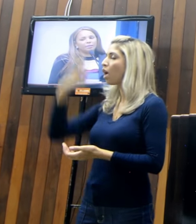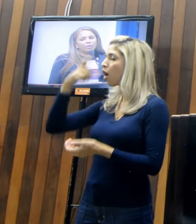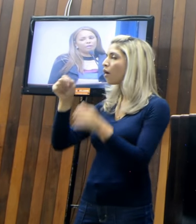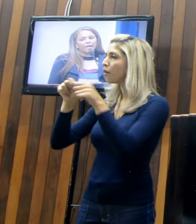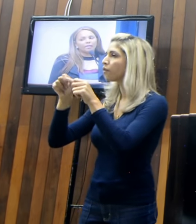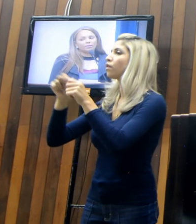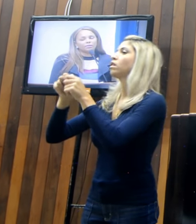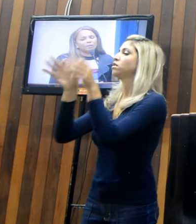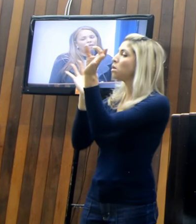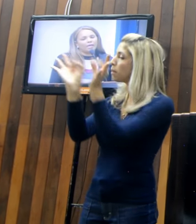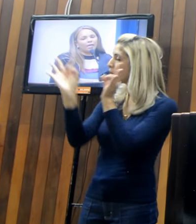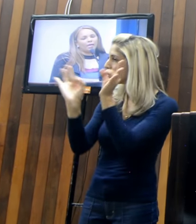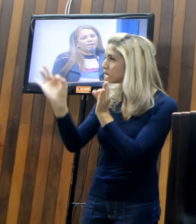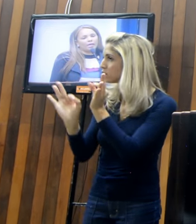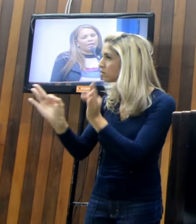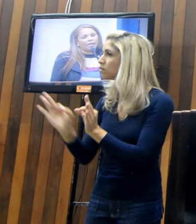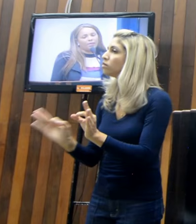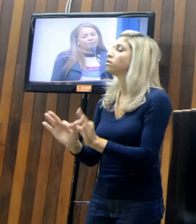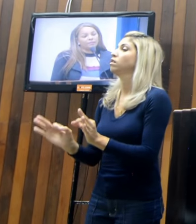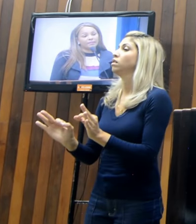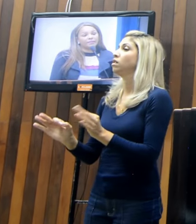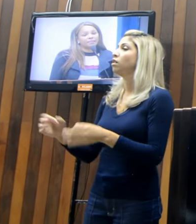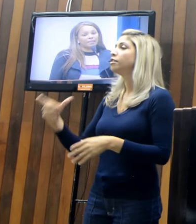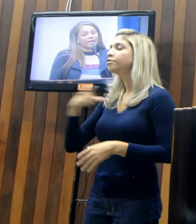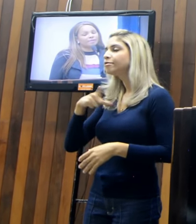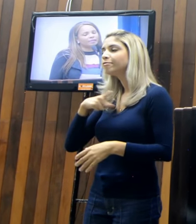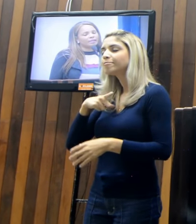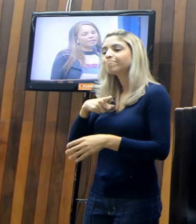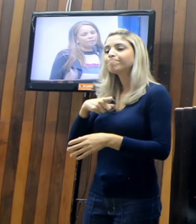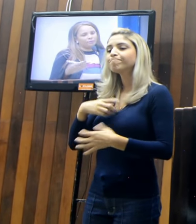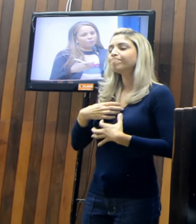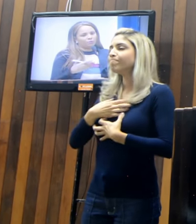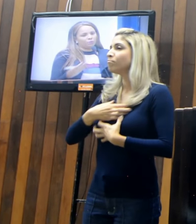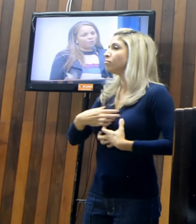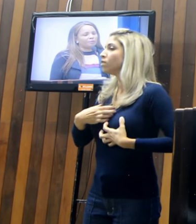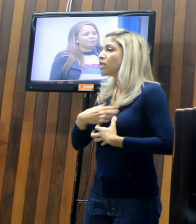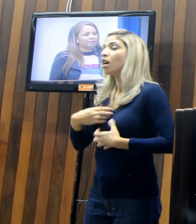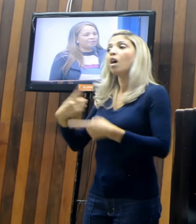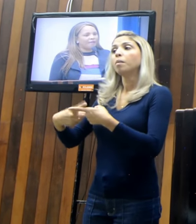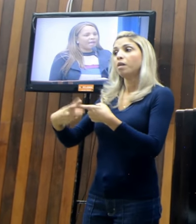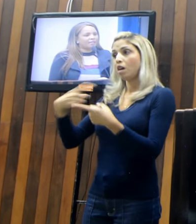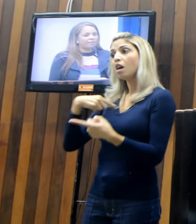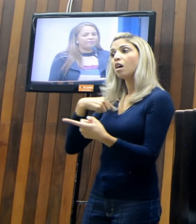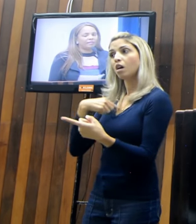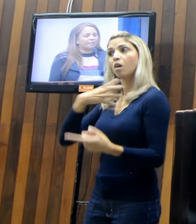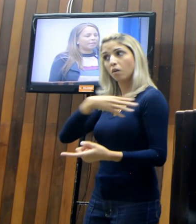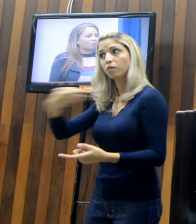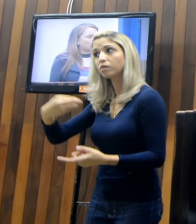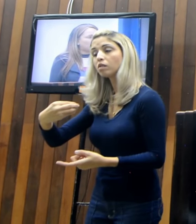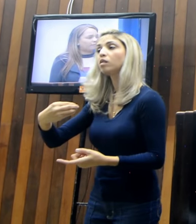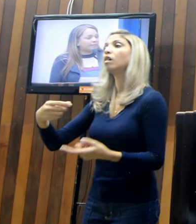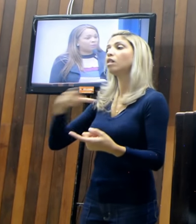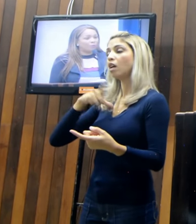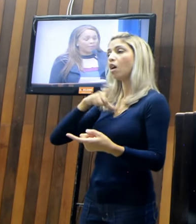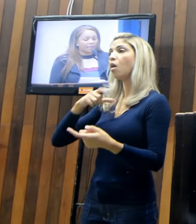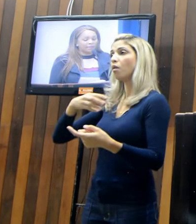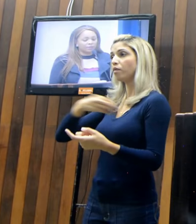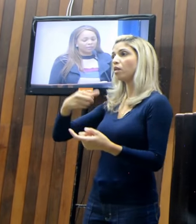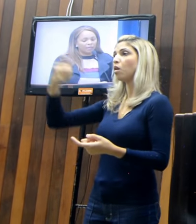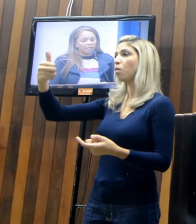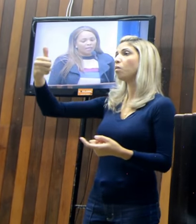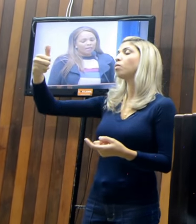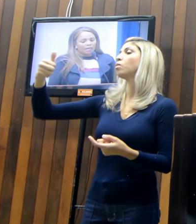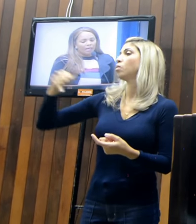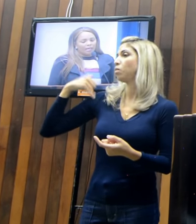esse projeto, é, eu tive acessibilidade, né, eu sou mãe de primeira viagem, a minha filhinha tá com um ano e cento meses,